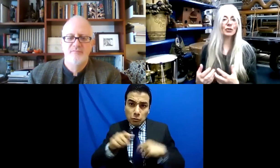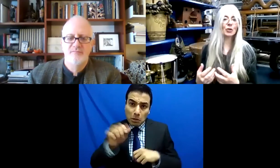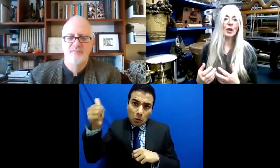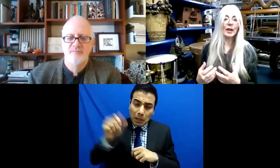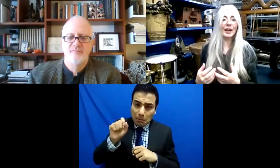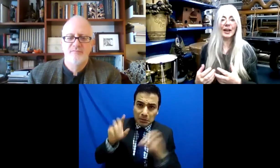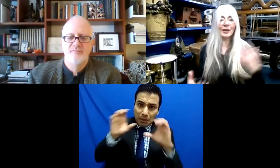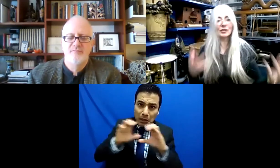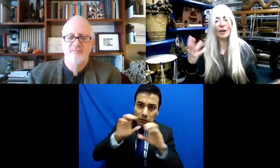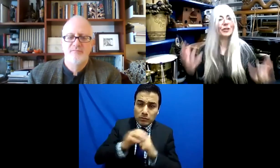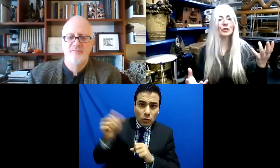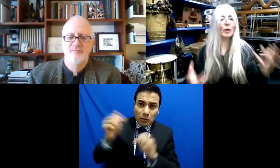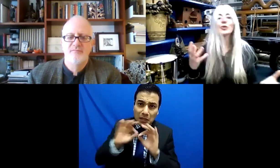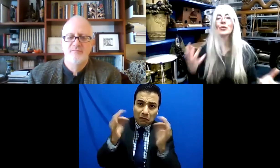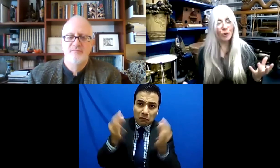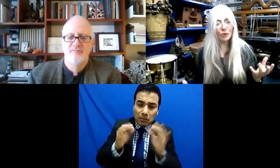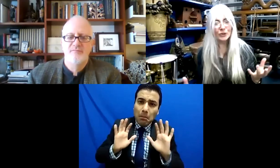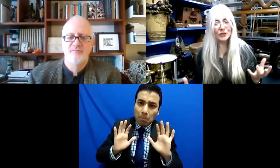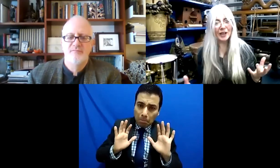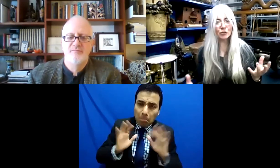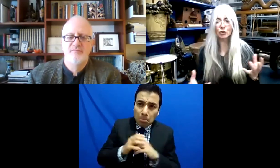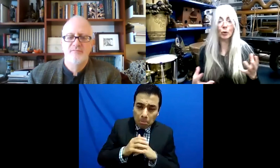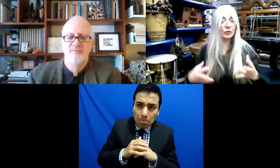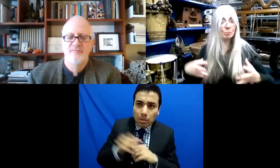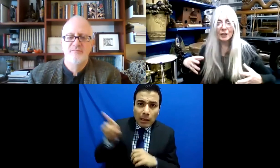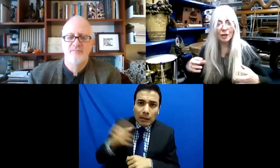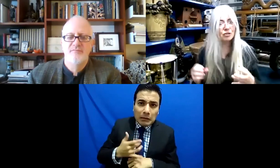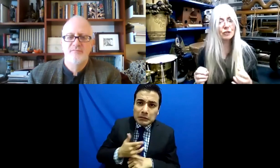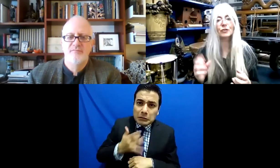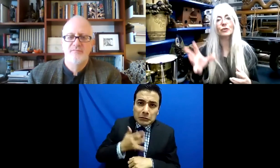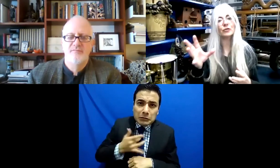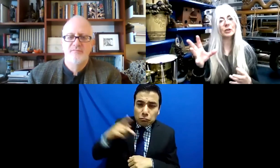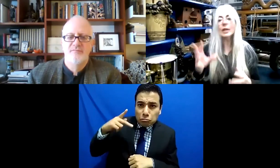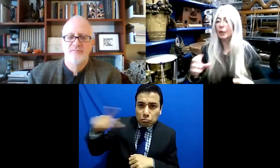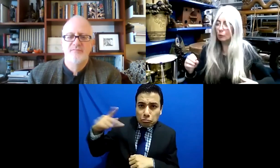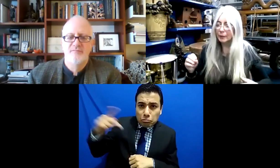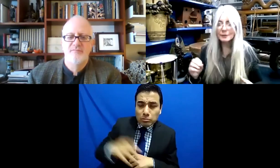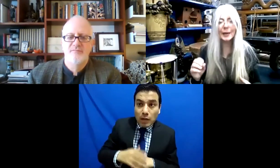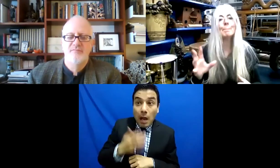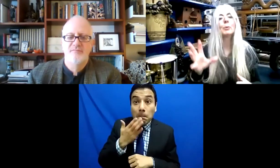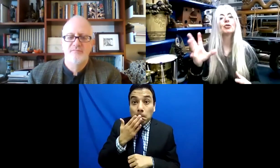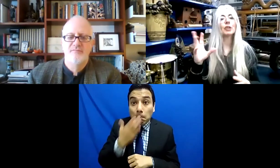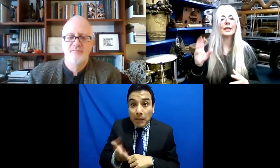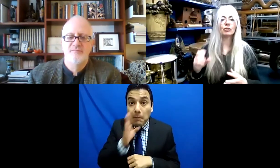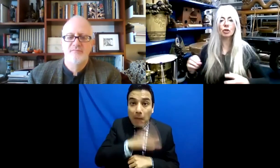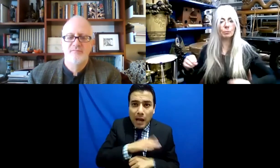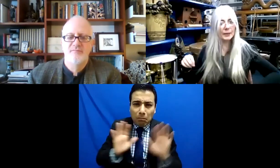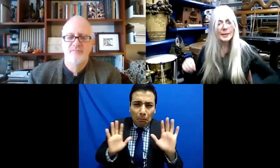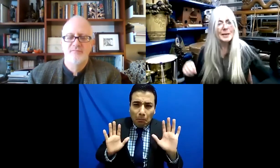radicalmente distinta porque la siente distinta y no hay nada bueno o malo. Es,